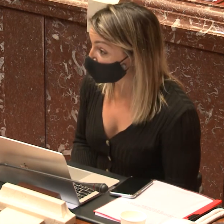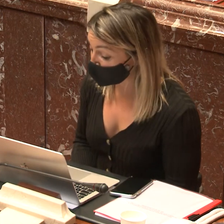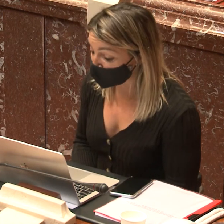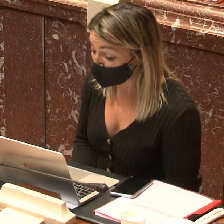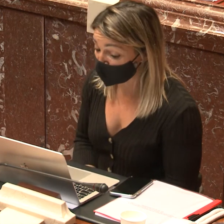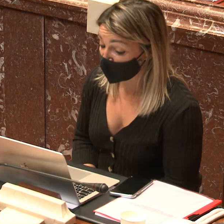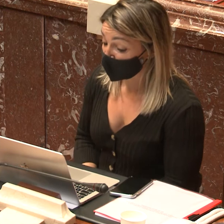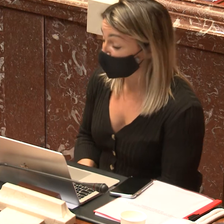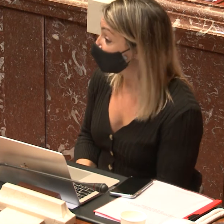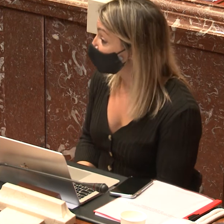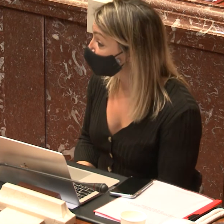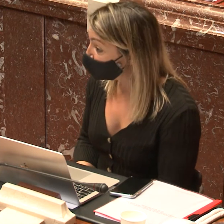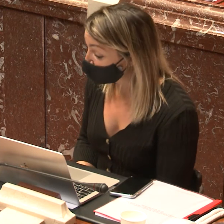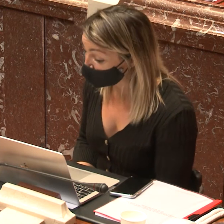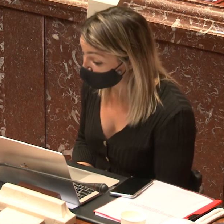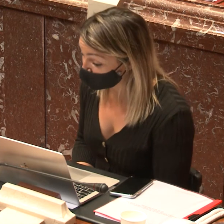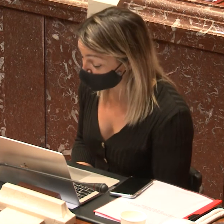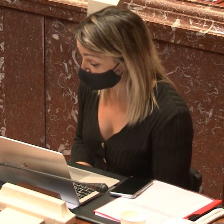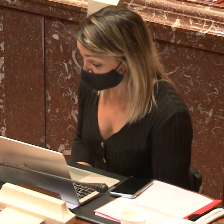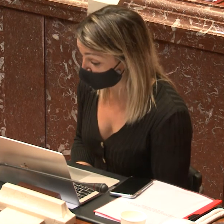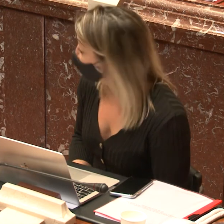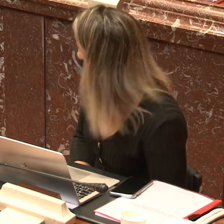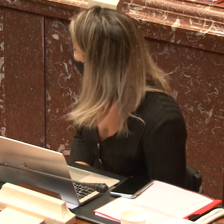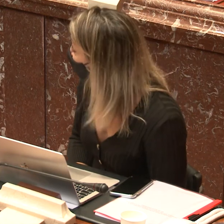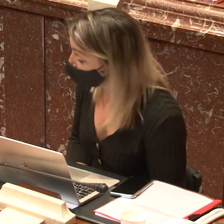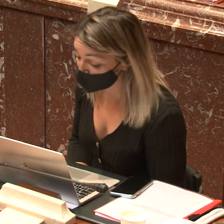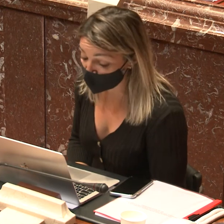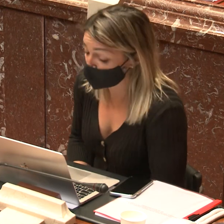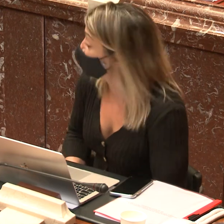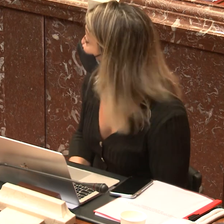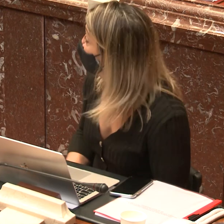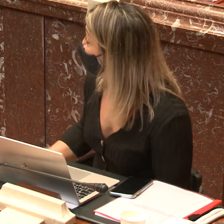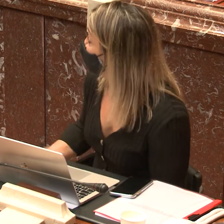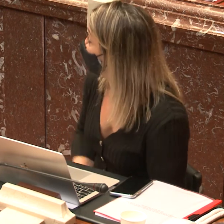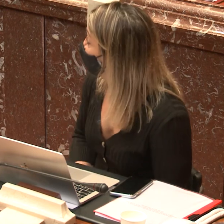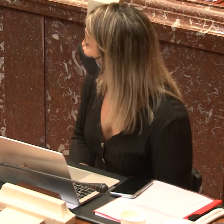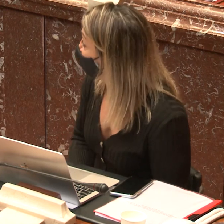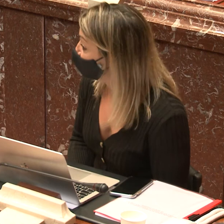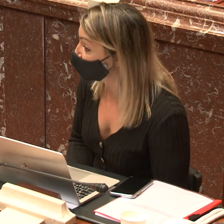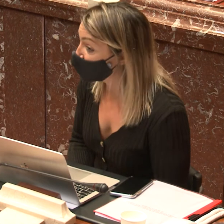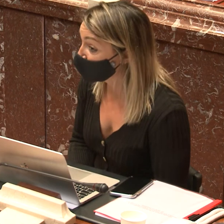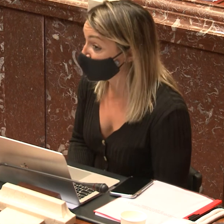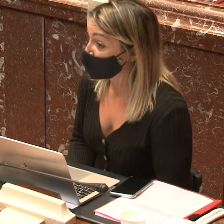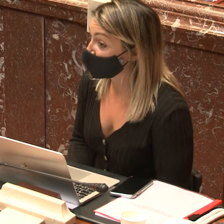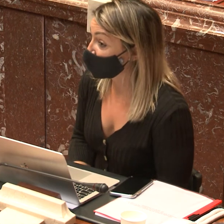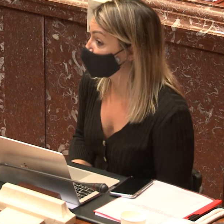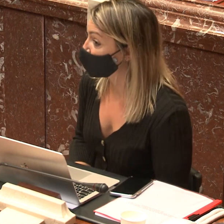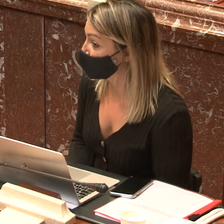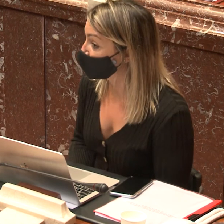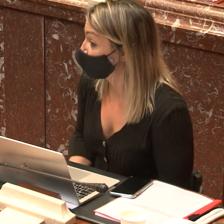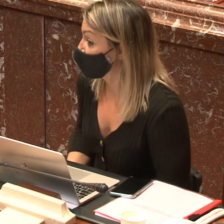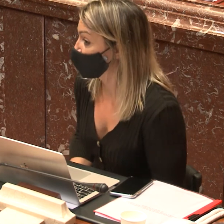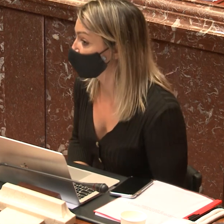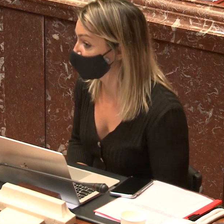¿Verdad, Maruja? Cuando acabábamos la reunión con vosotros nos pusimos a hablar de una manera distendida de la